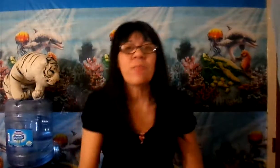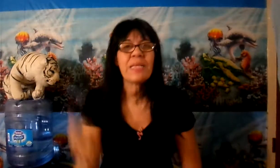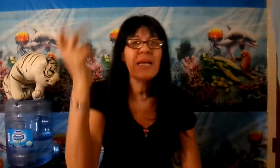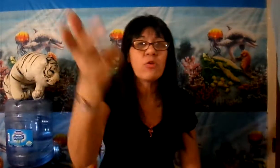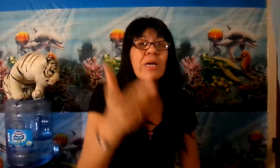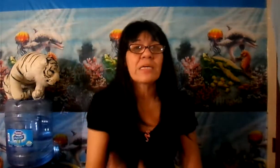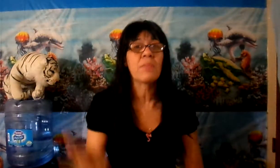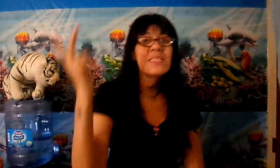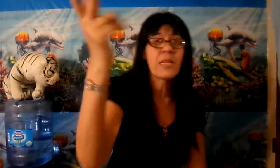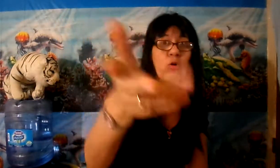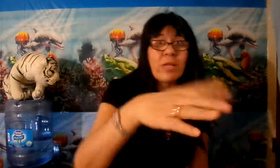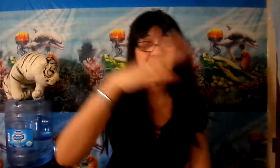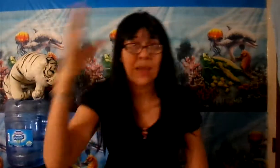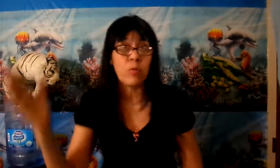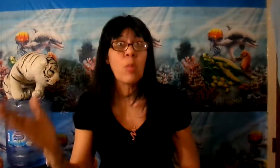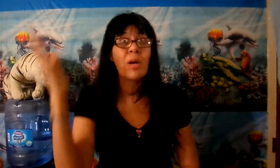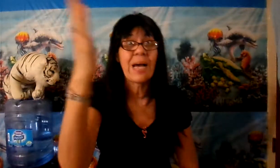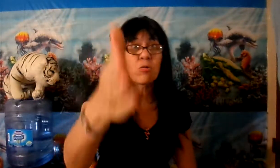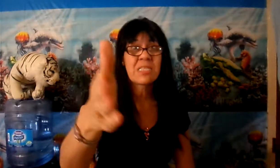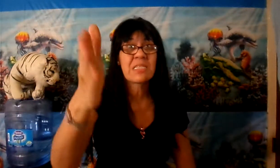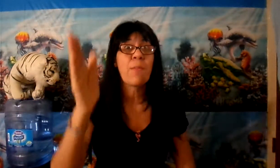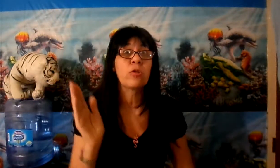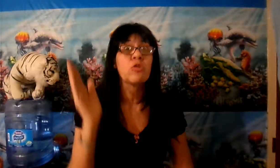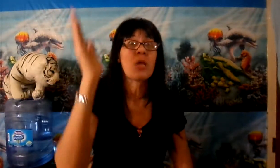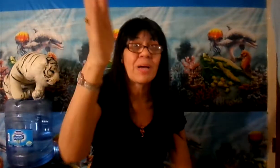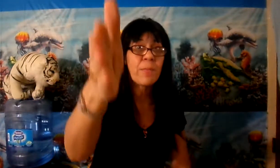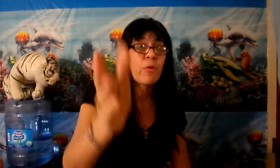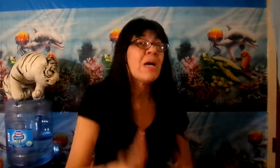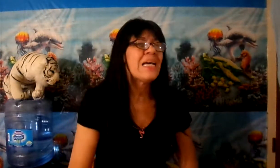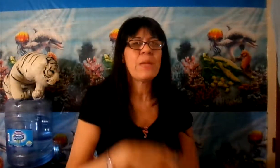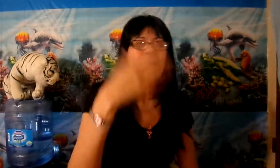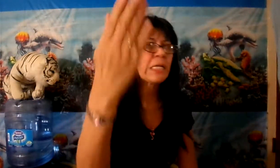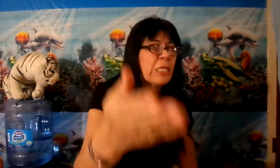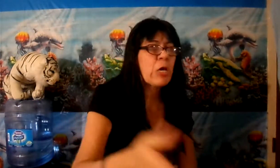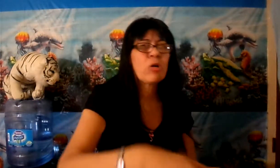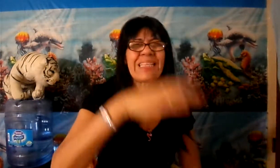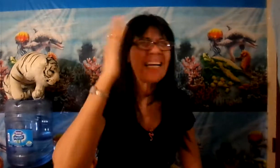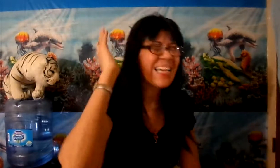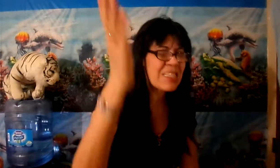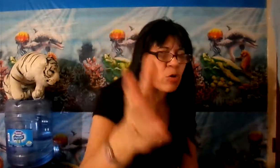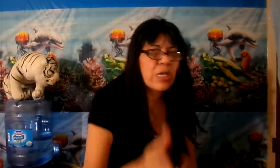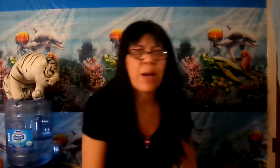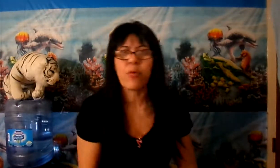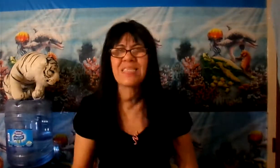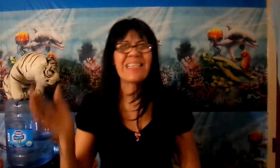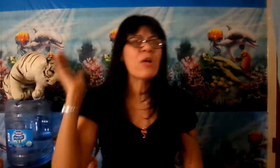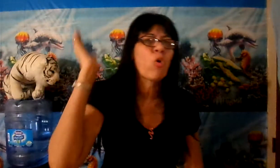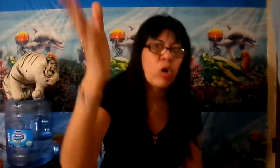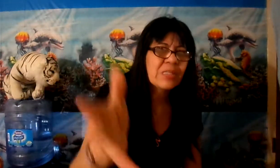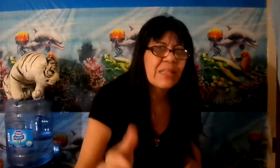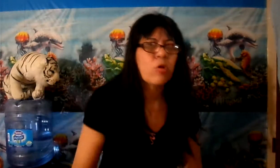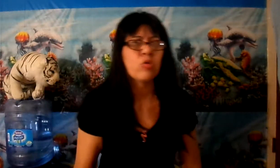pedirle a Dios que tenga misericordia de este mundo porque las cosas se están poniendo de mal en peor. El piqueteo está aquí hacia orilla. La policía está en contra del judío